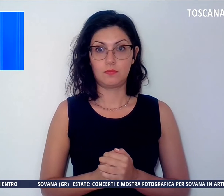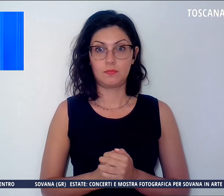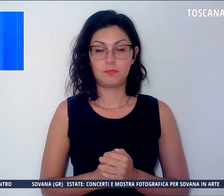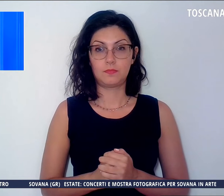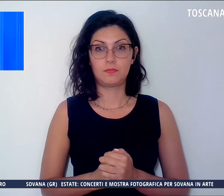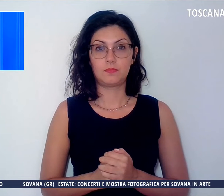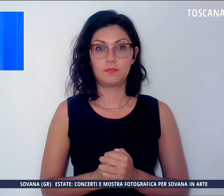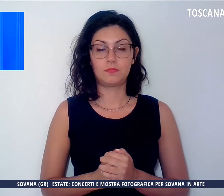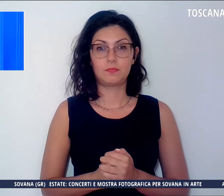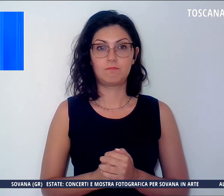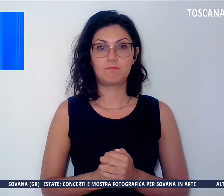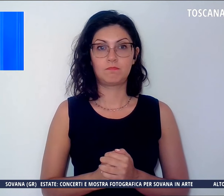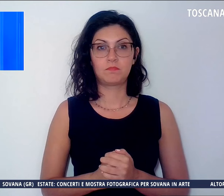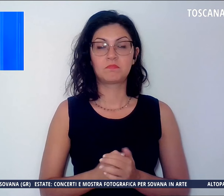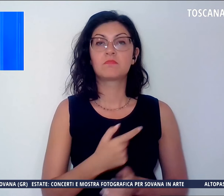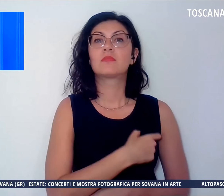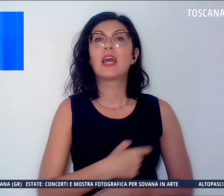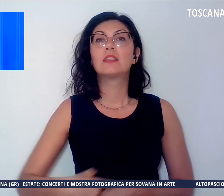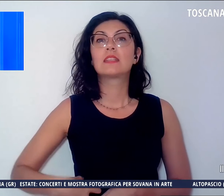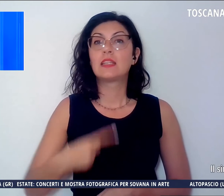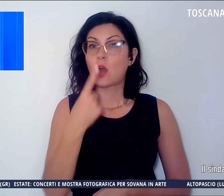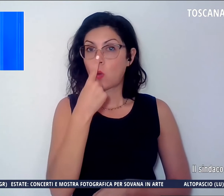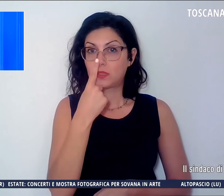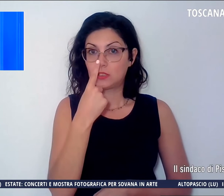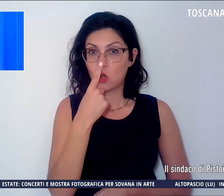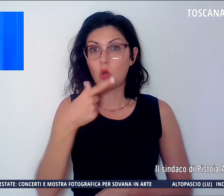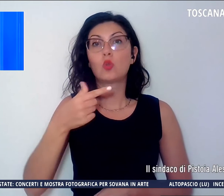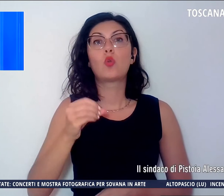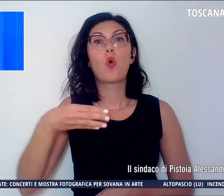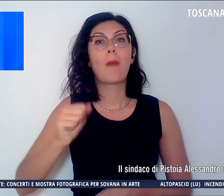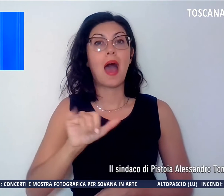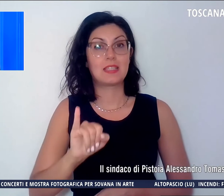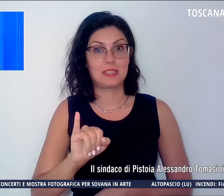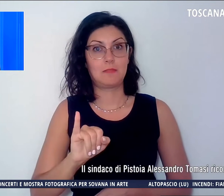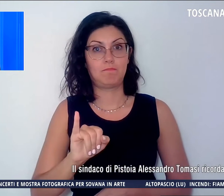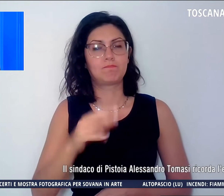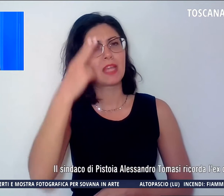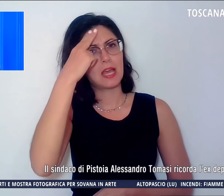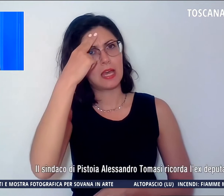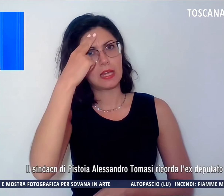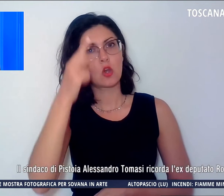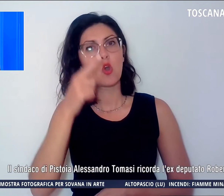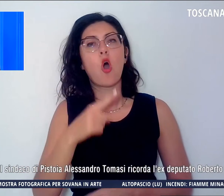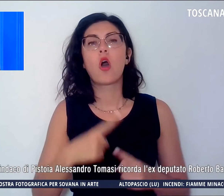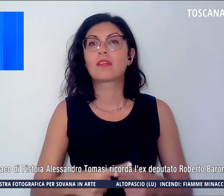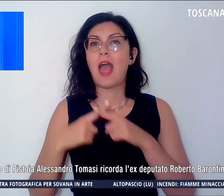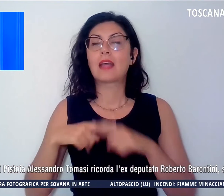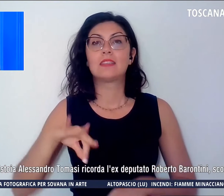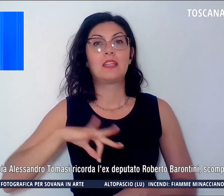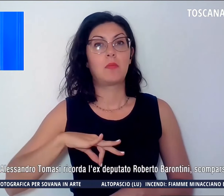Il sindaco di Pistoia Alessandro Tomasi ricorda l'ex deputato Roberto